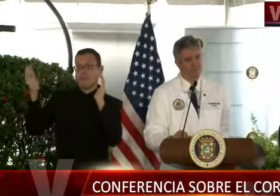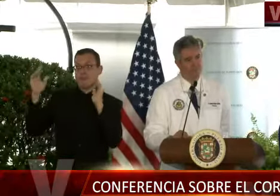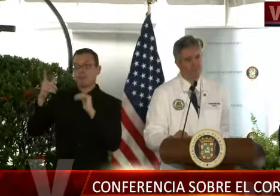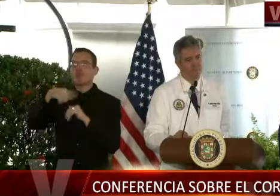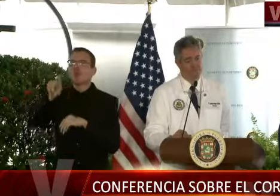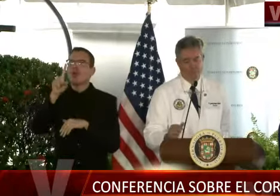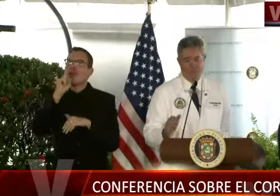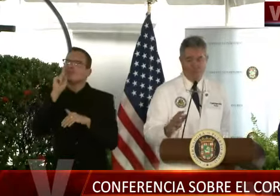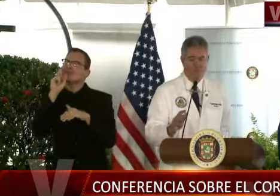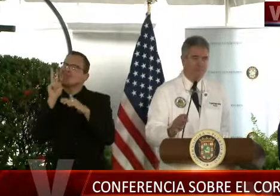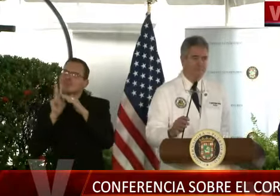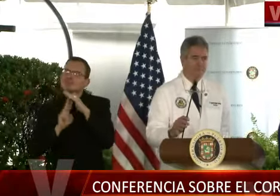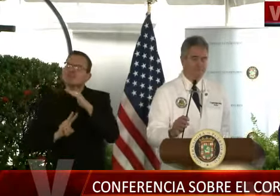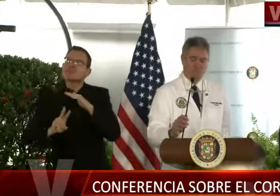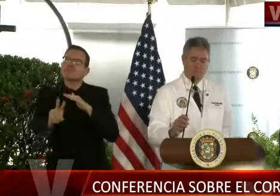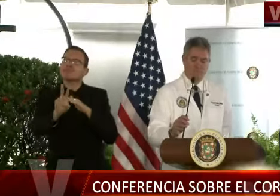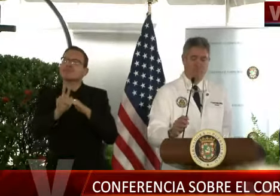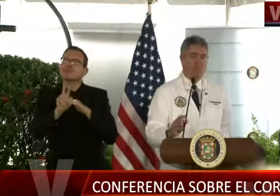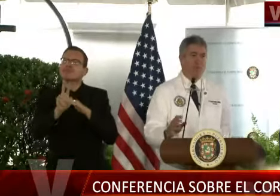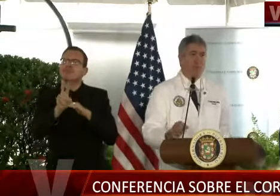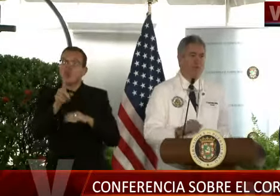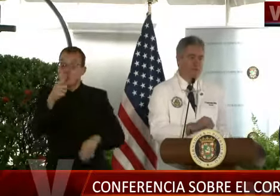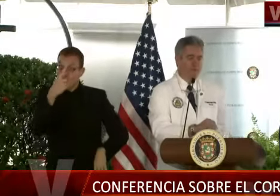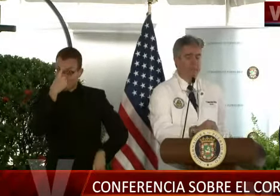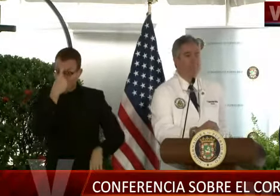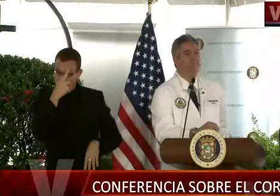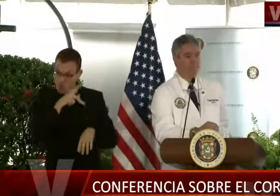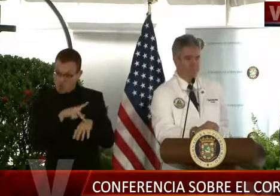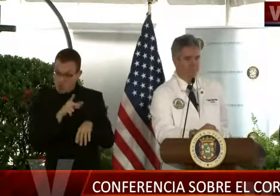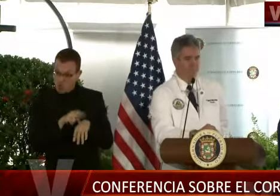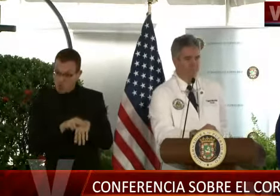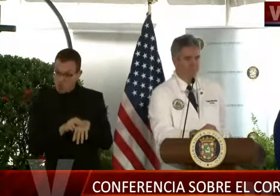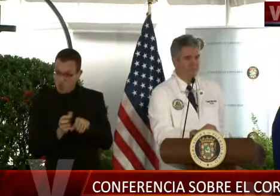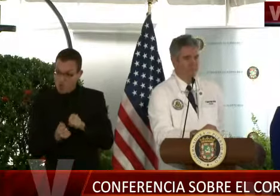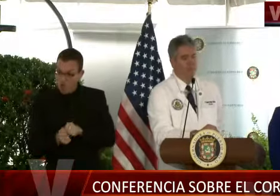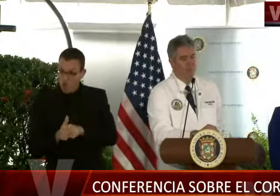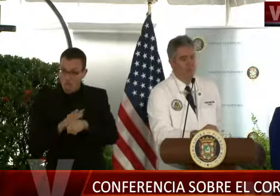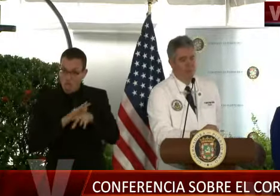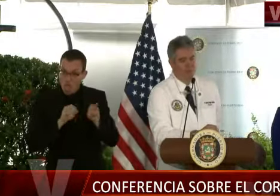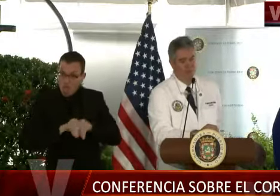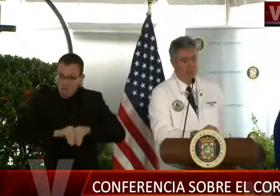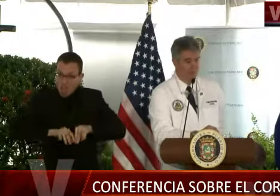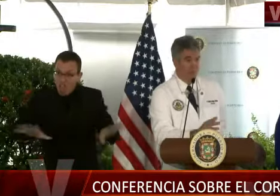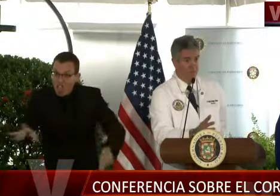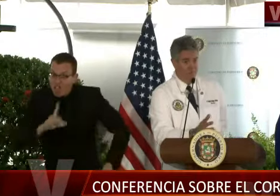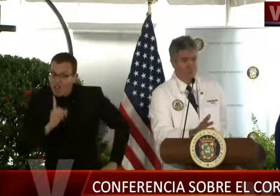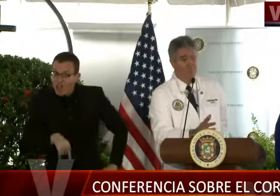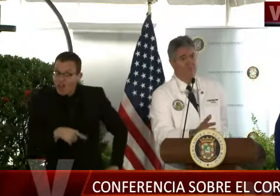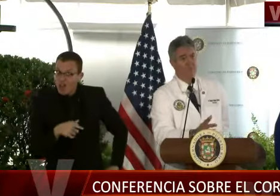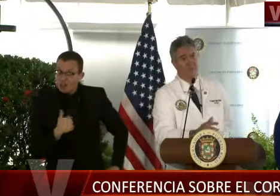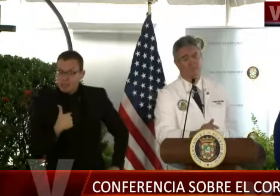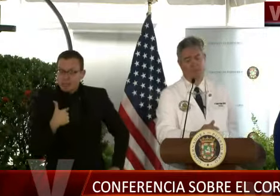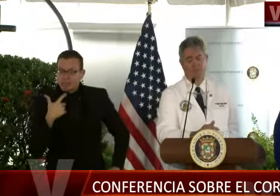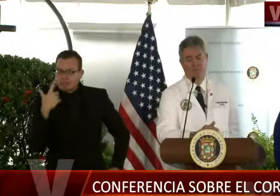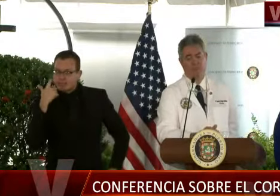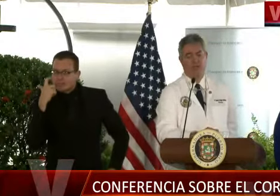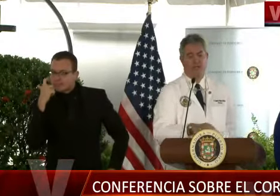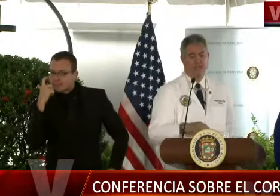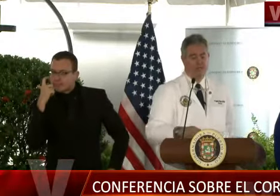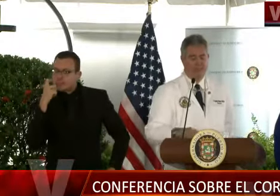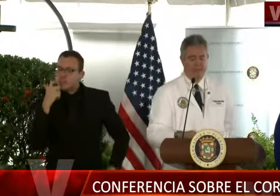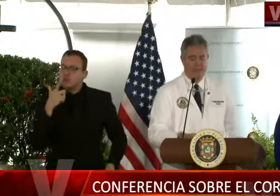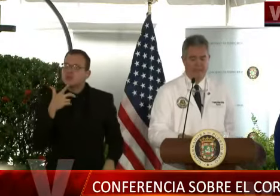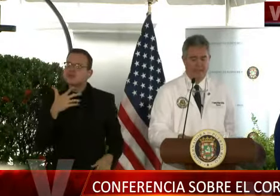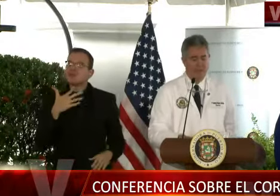Me gustaría preguntarle, ¿a dónde vamos a llegar en Puerto Rico con el COVID-19? Y una última pregunta para la gobernadora. Muy buena pregunta. Y esa pregunta